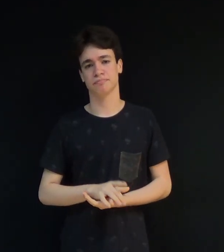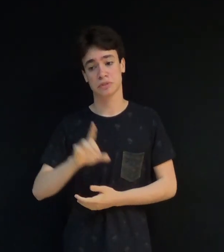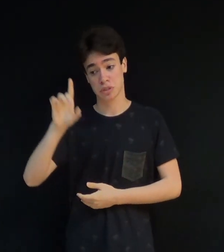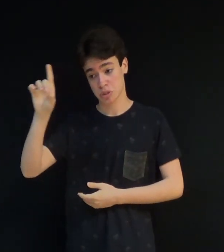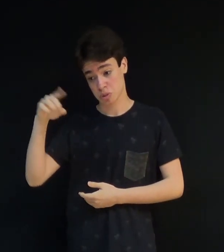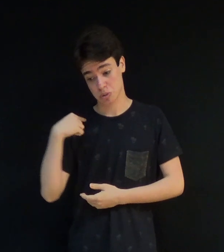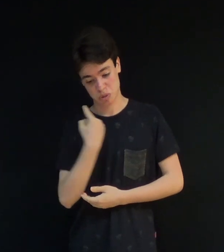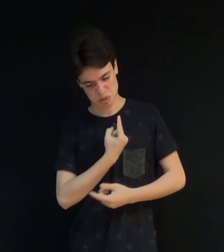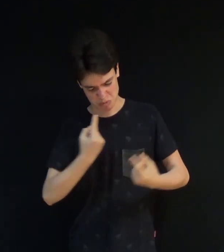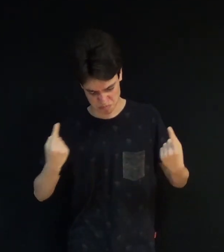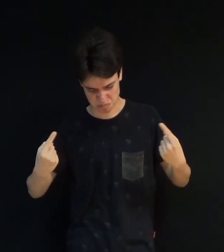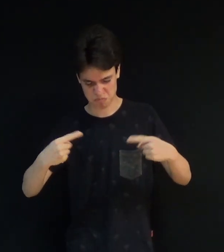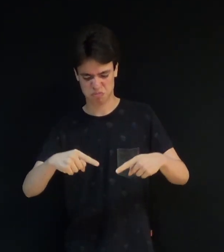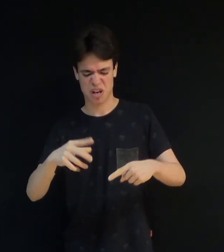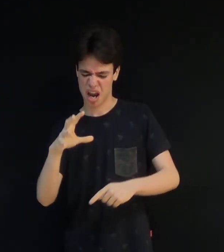amor verdadeiro para com o nosso próximo?